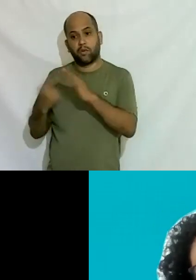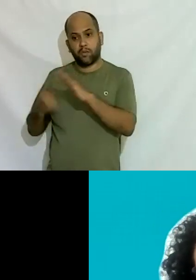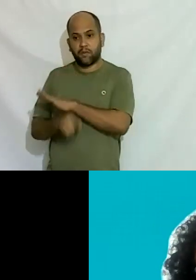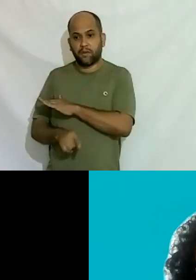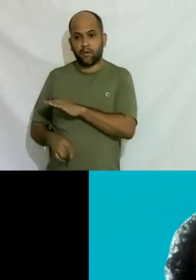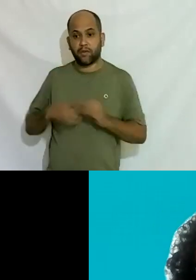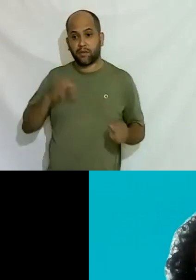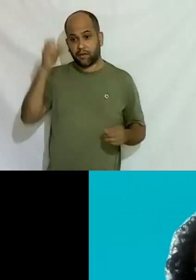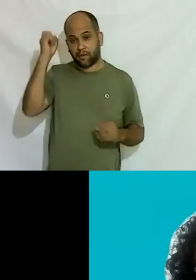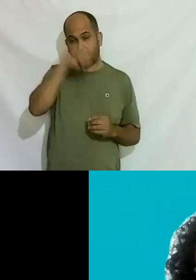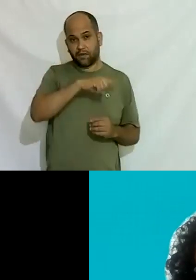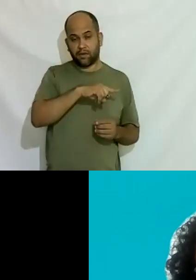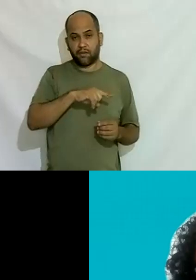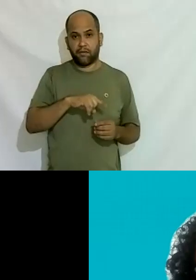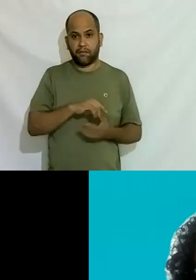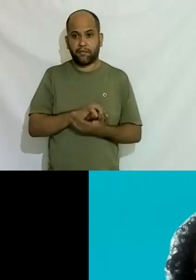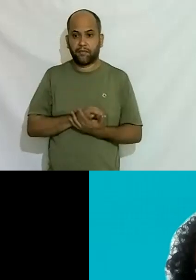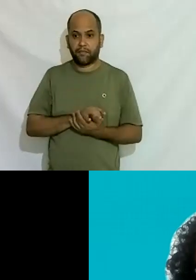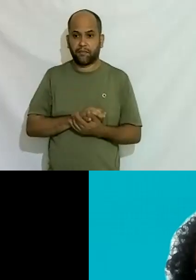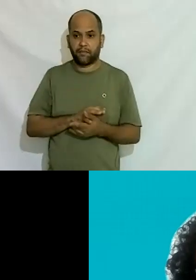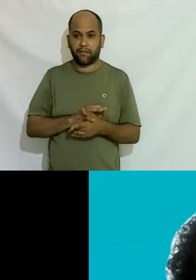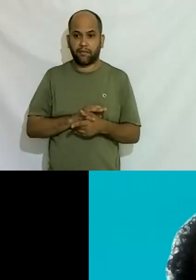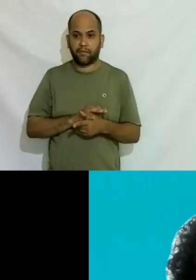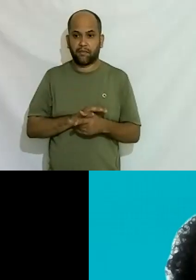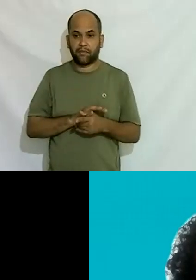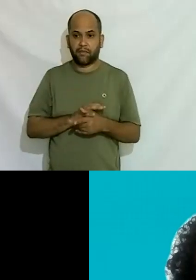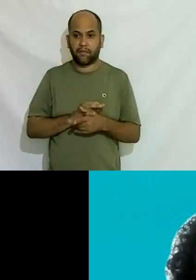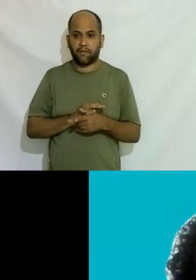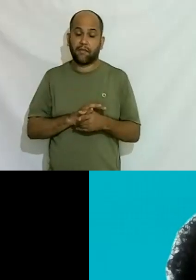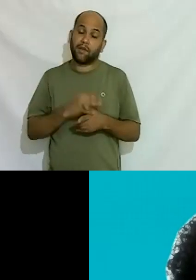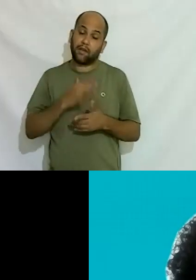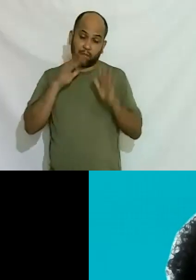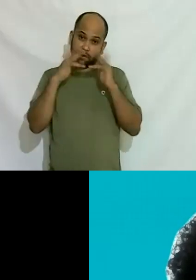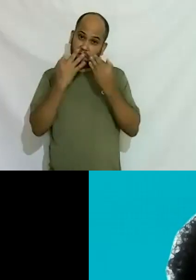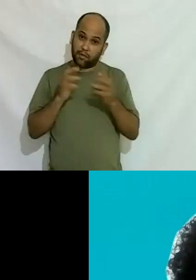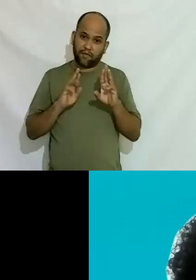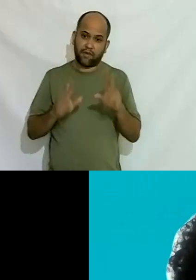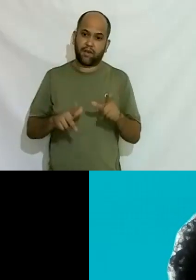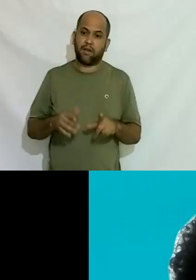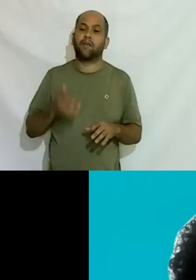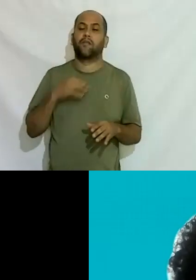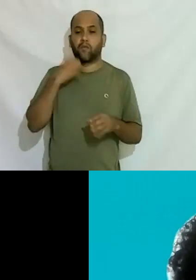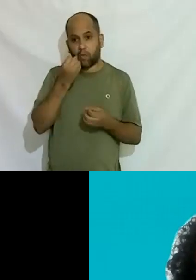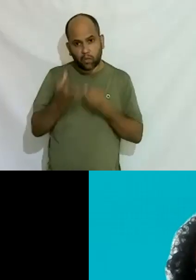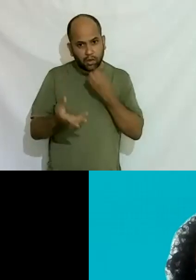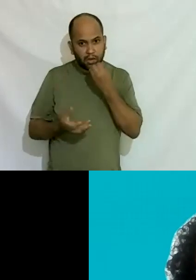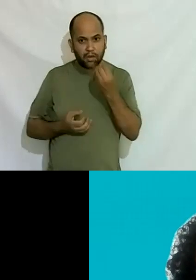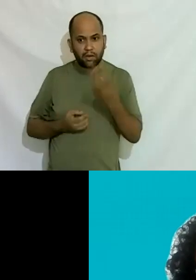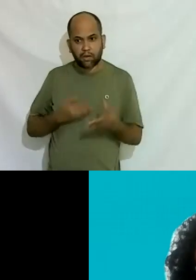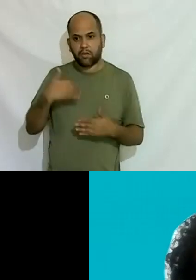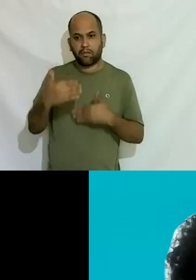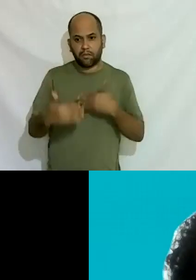complicado de lidar né na minha família isso não aconteceu eu fui contando aos poucos durante depois